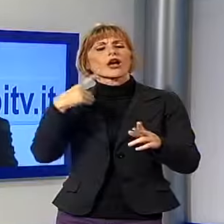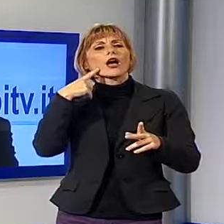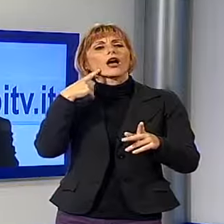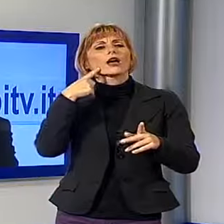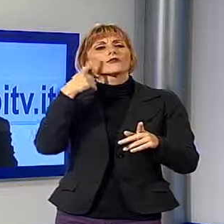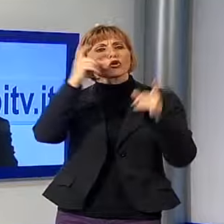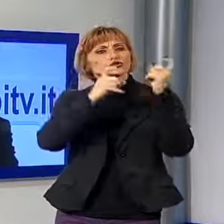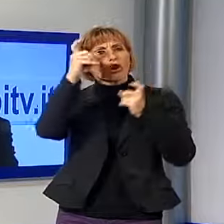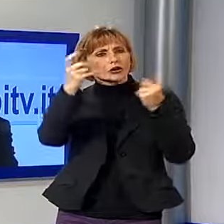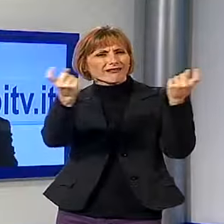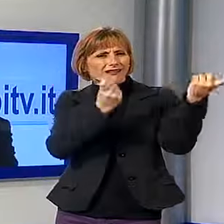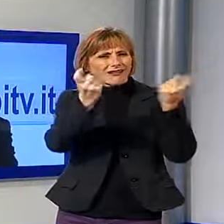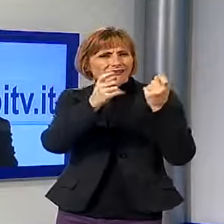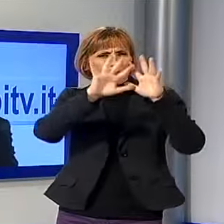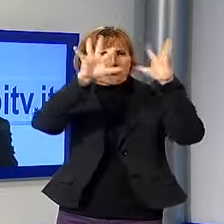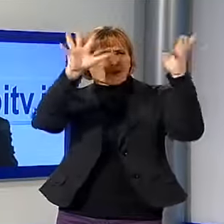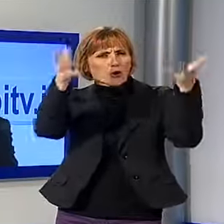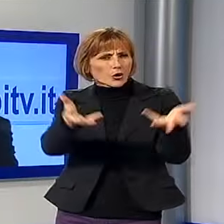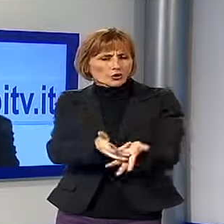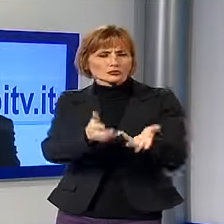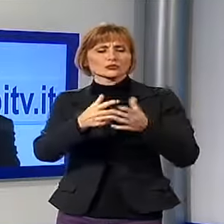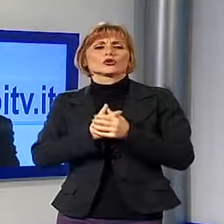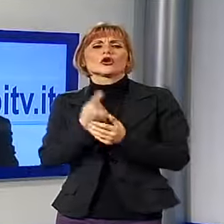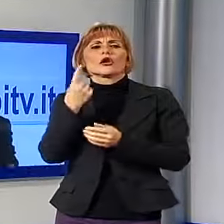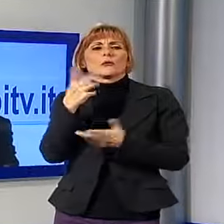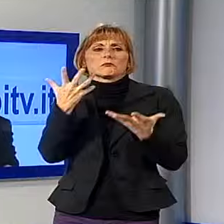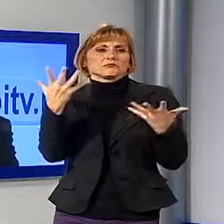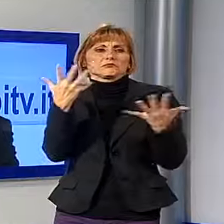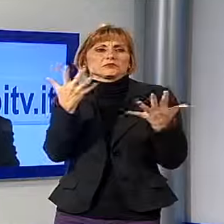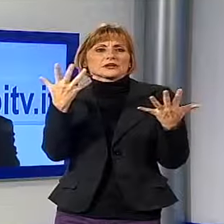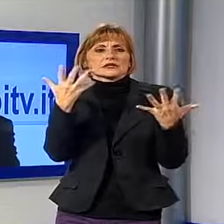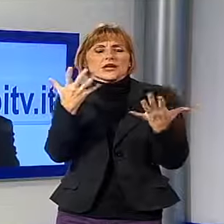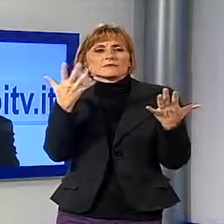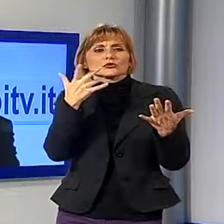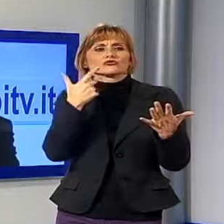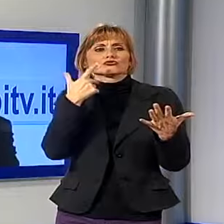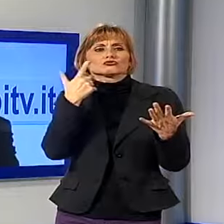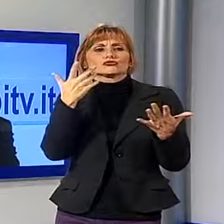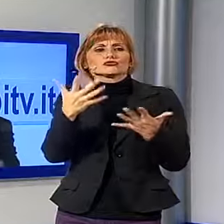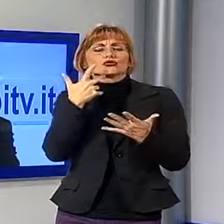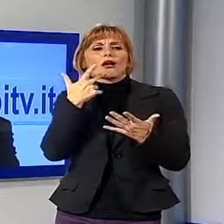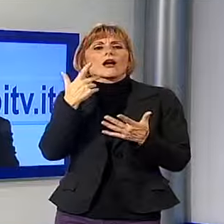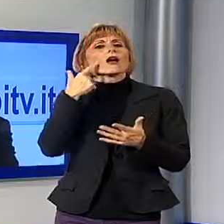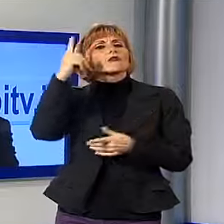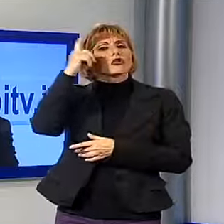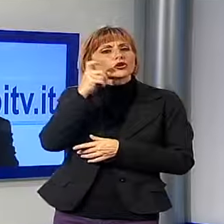i fotografi che vengono da tutto il mondo, sia per esempio per il foto editor, c'è il foto editor del New York Times, del The Guardian